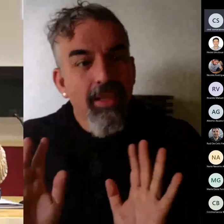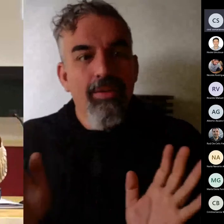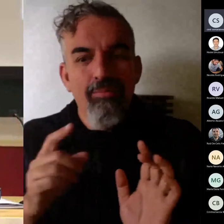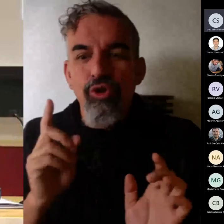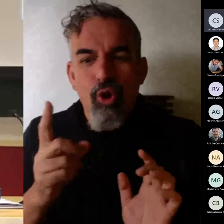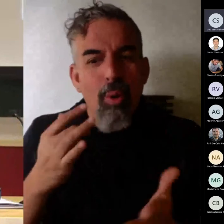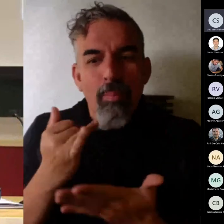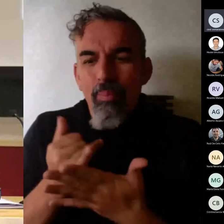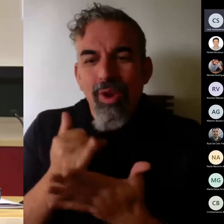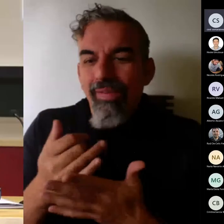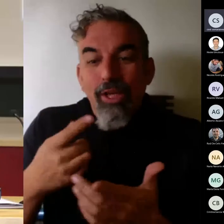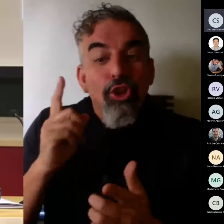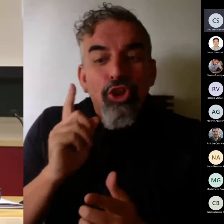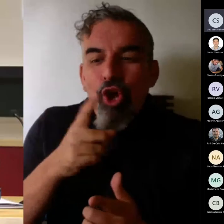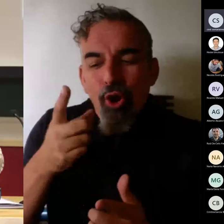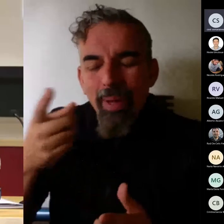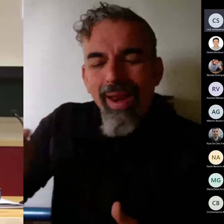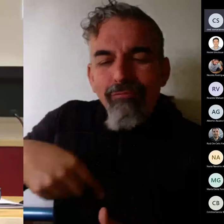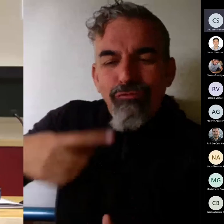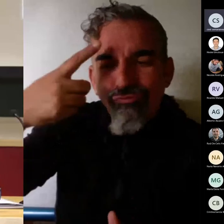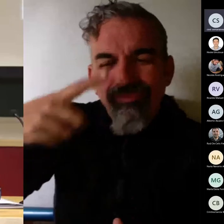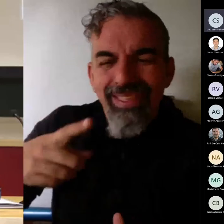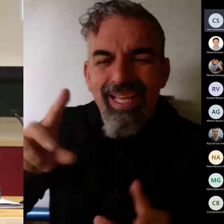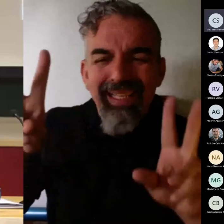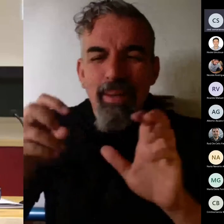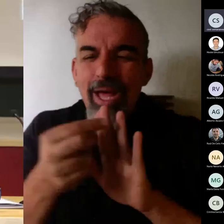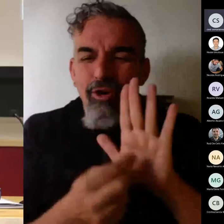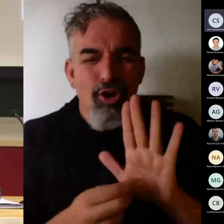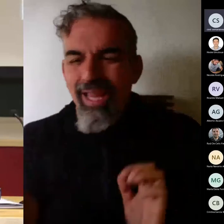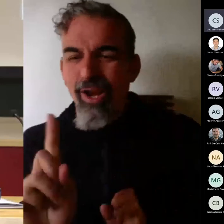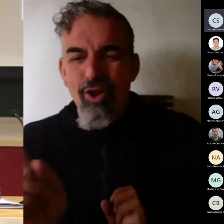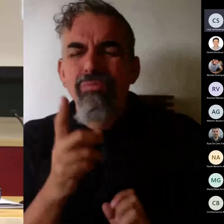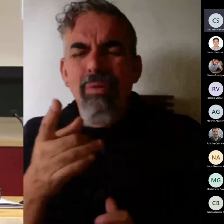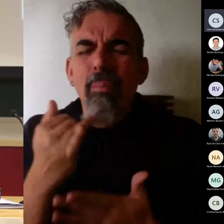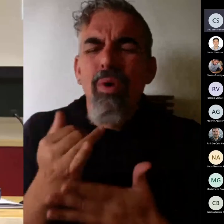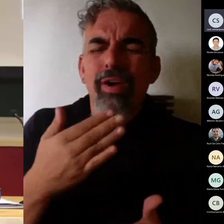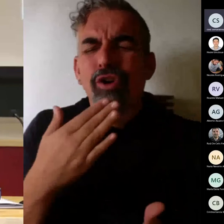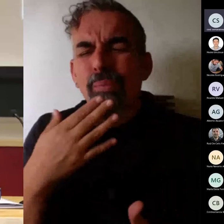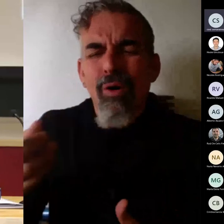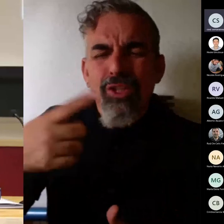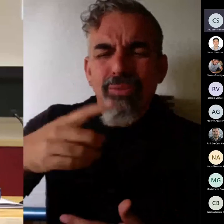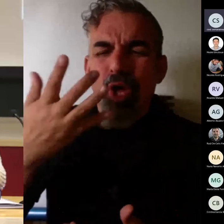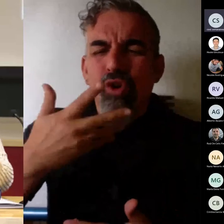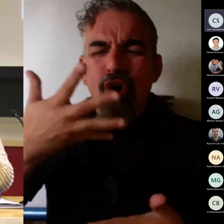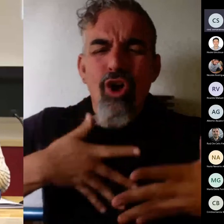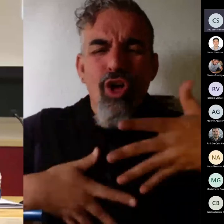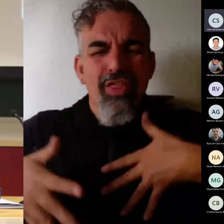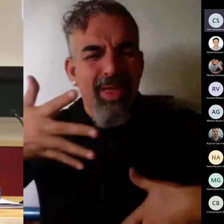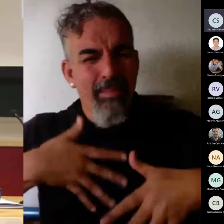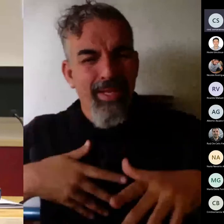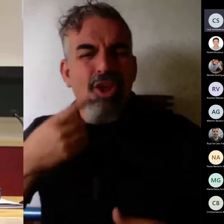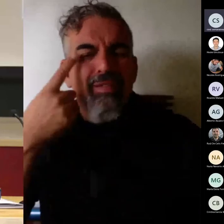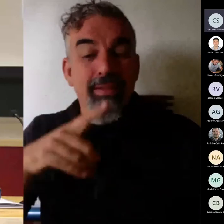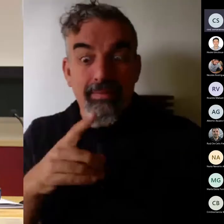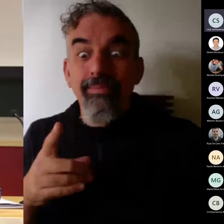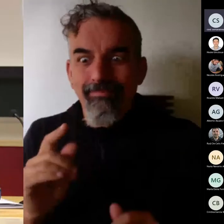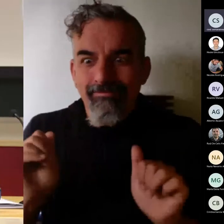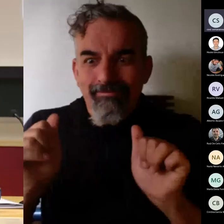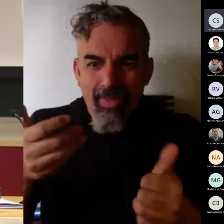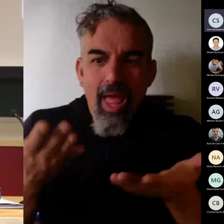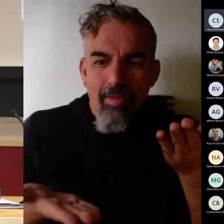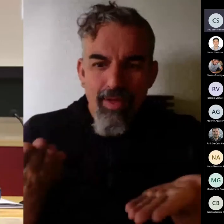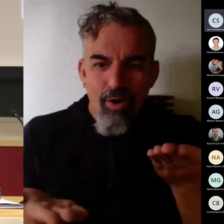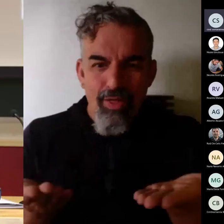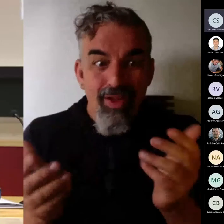quedar vosotros vais a ver qué sabéis sobre esto vamos a empezar sabiendo qué sabéis es otra de las maneras también de empezar a evaluar esa